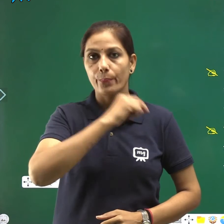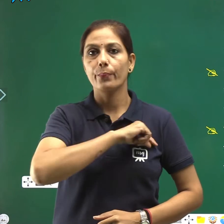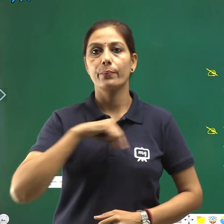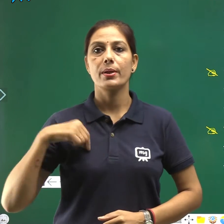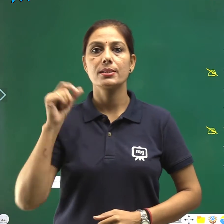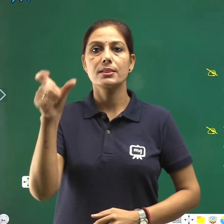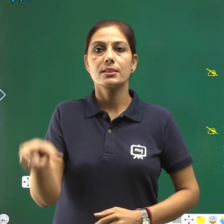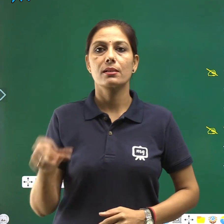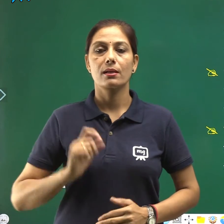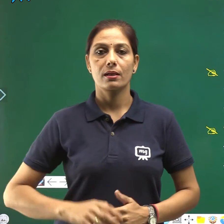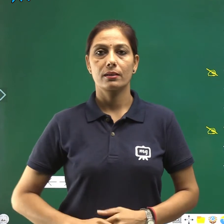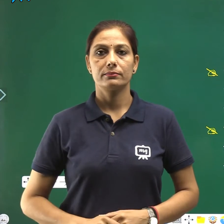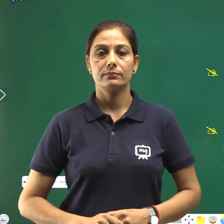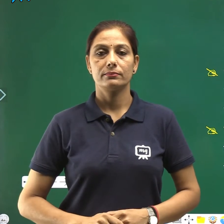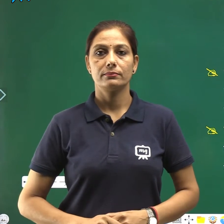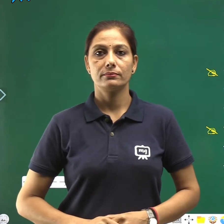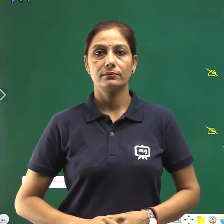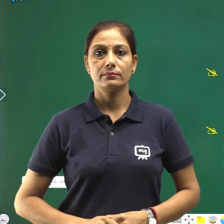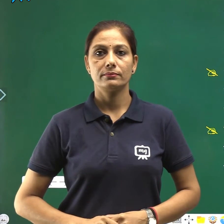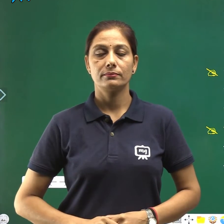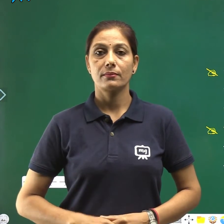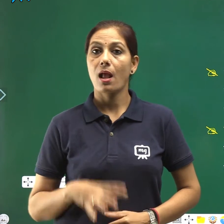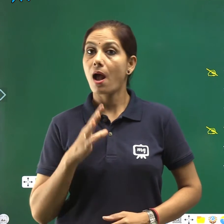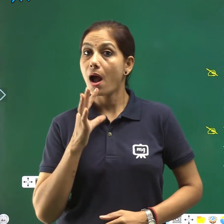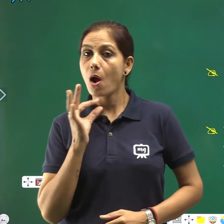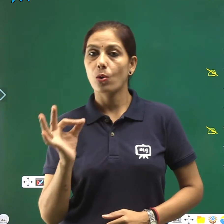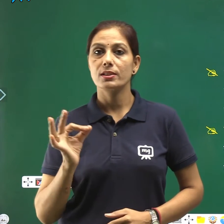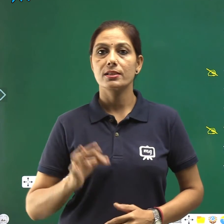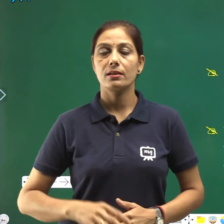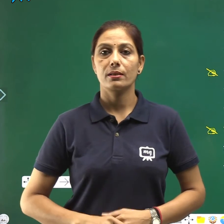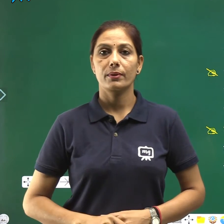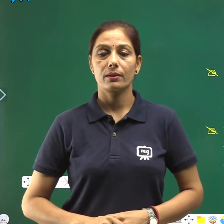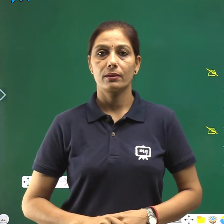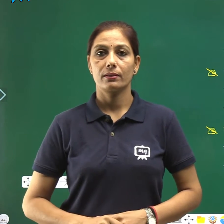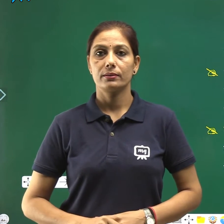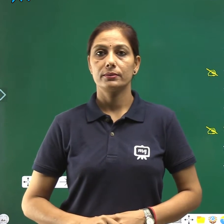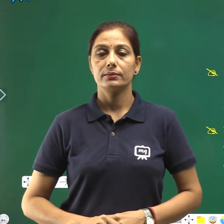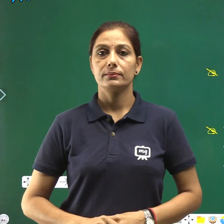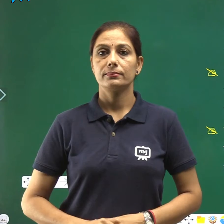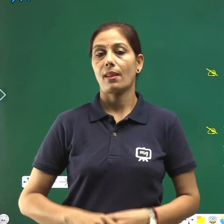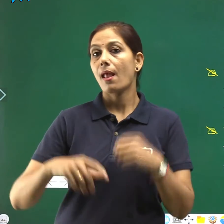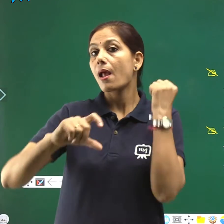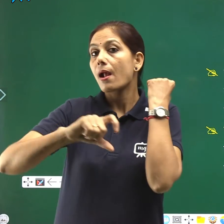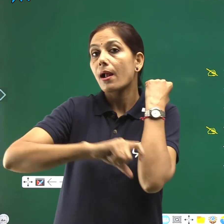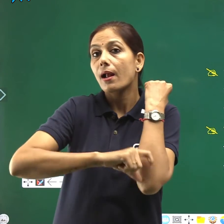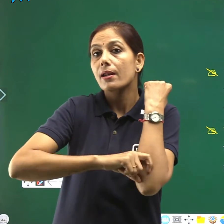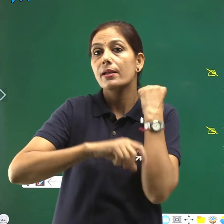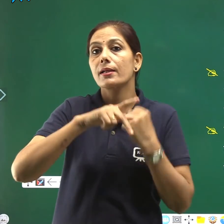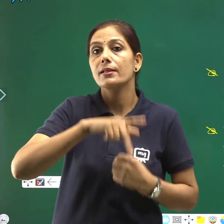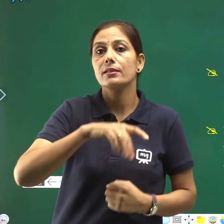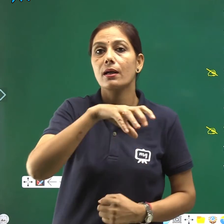मूल थे बेल्जियम के निवासी थे